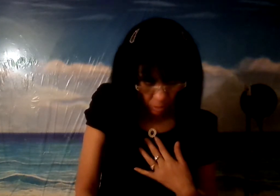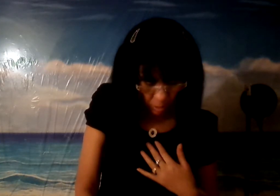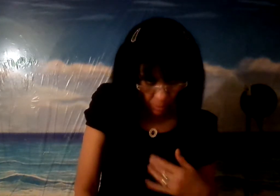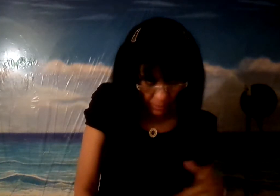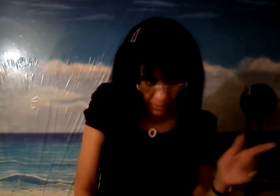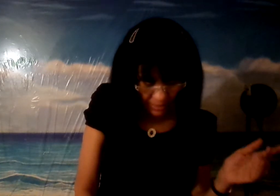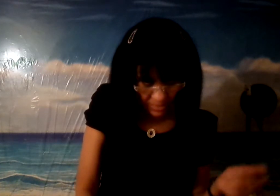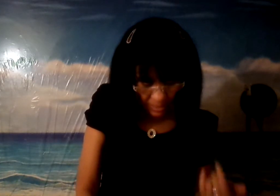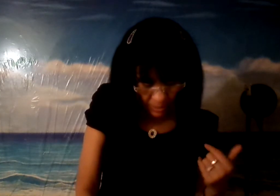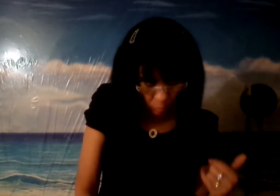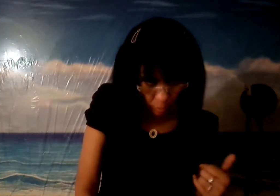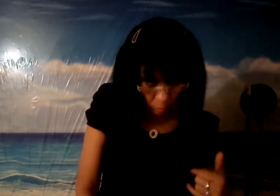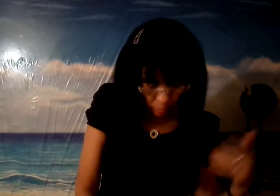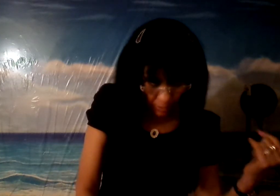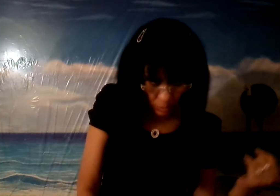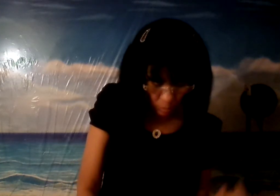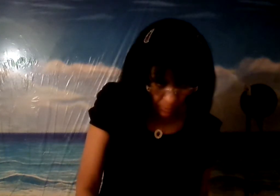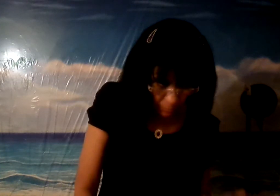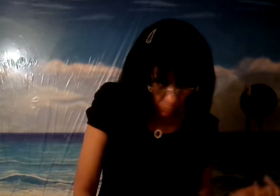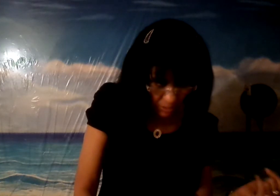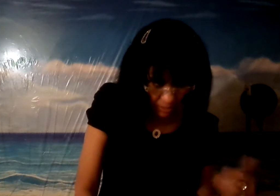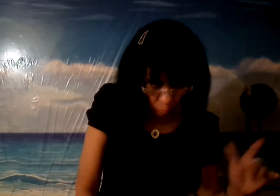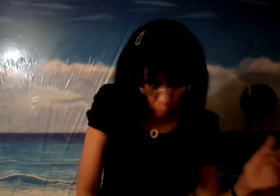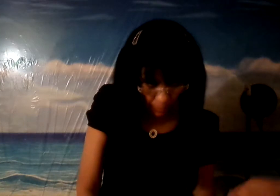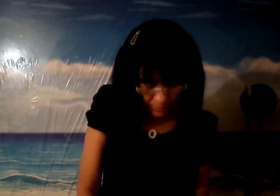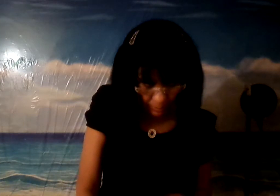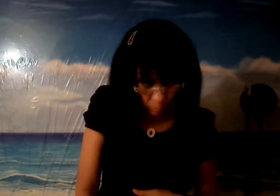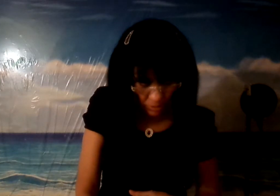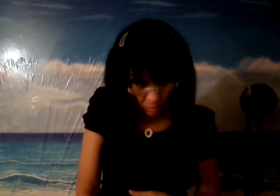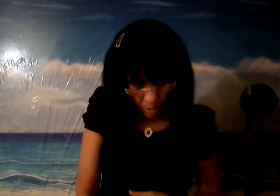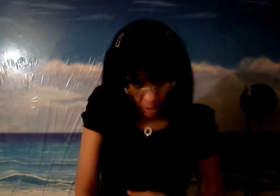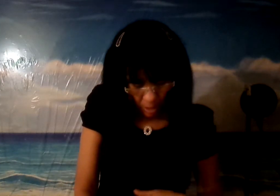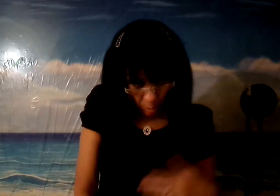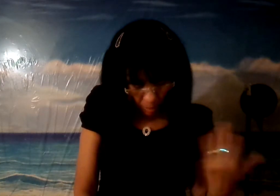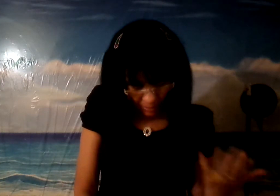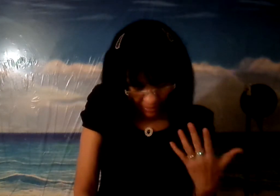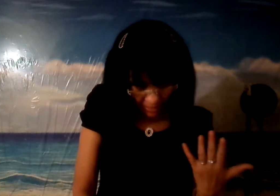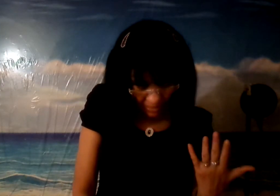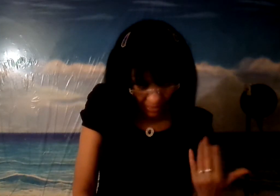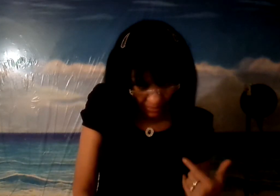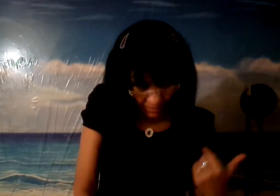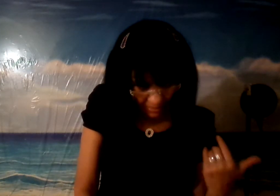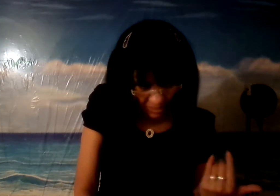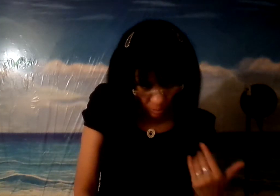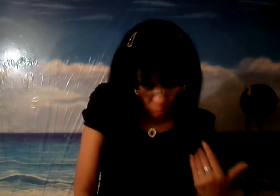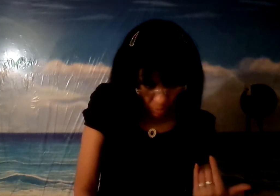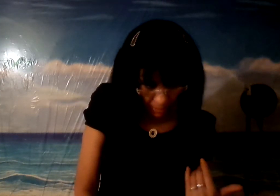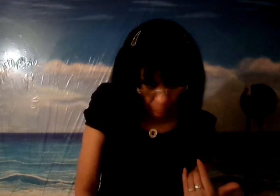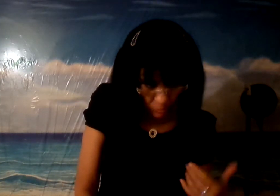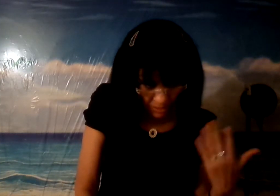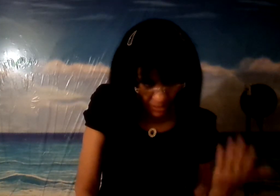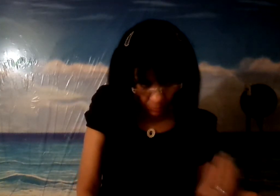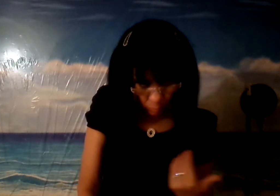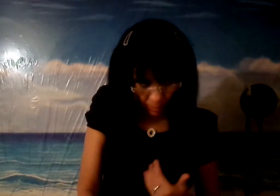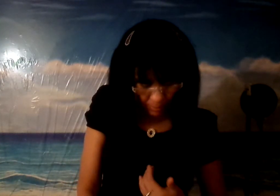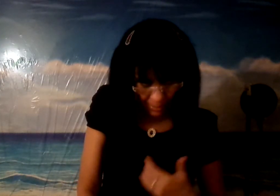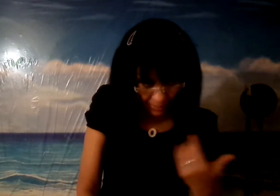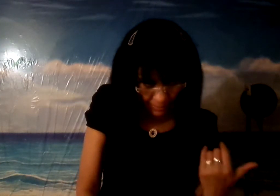que cualquiera que se enoje contra su hermano será culpable de juicio y cualquiera que diga necio a su hermano será culpable ante